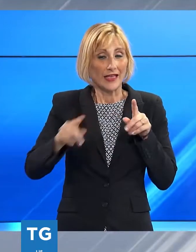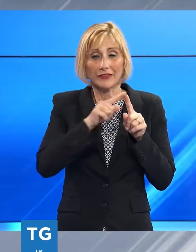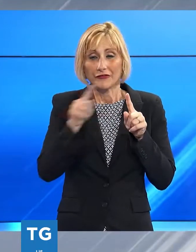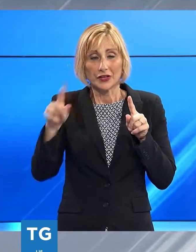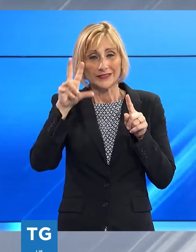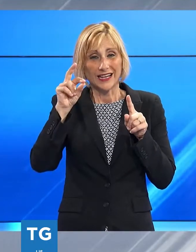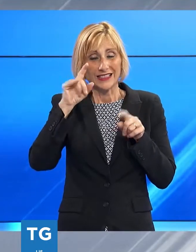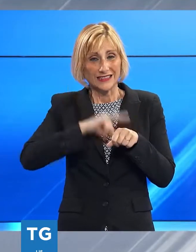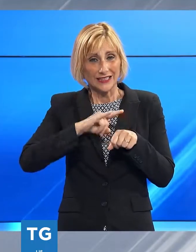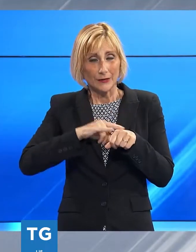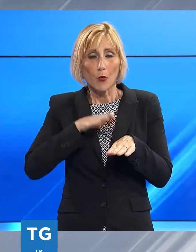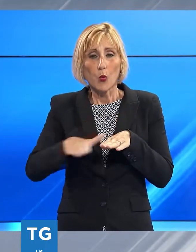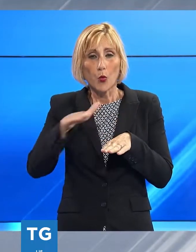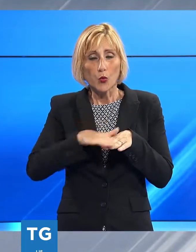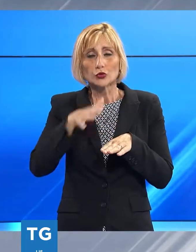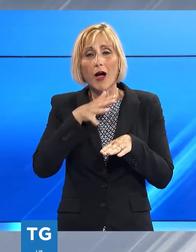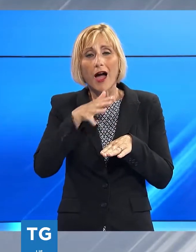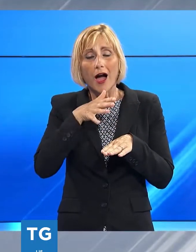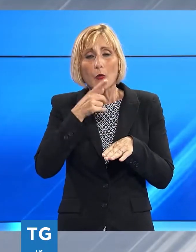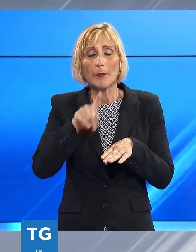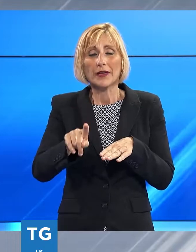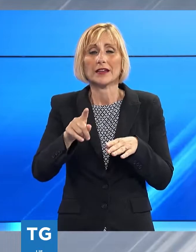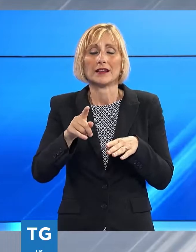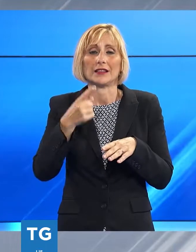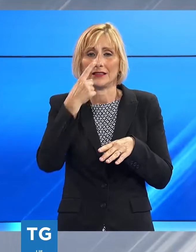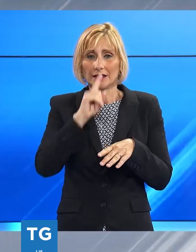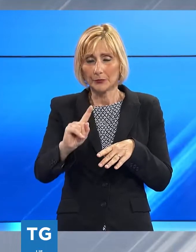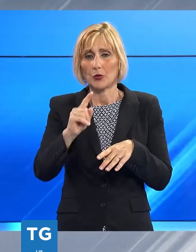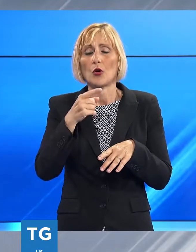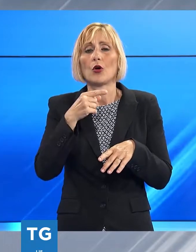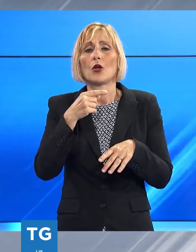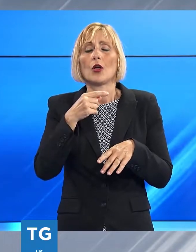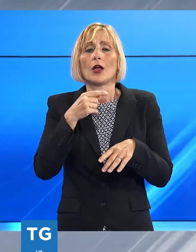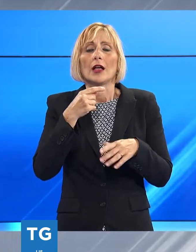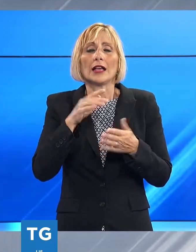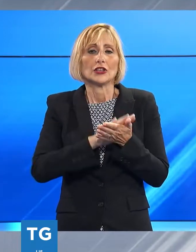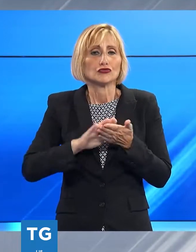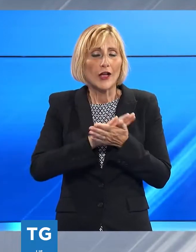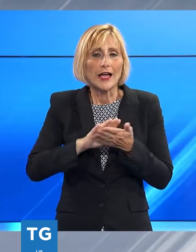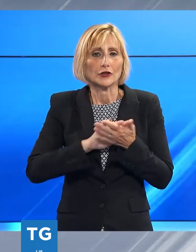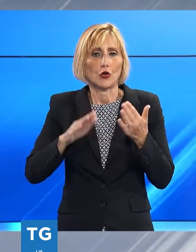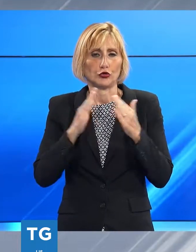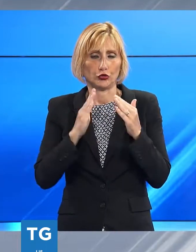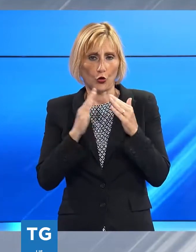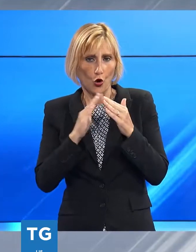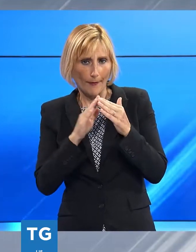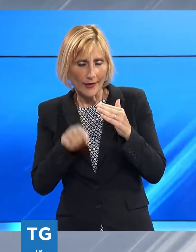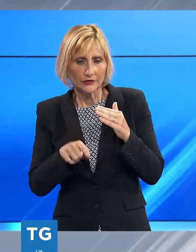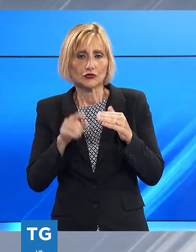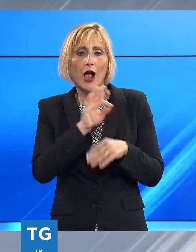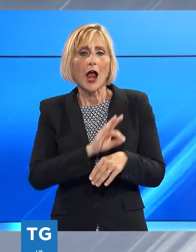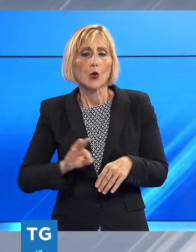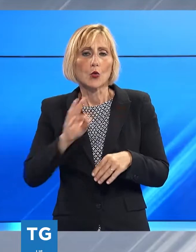settembre l'utilizzo di acqua potabile per scopi diversi da quelli igienico o domestici in alcune zone del territorio comunale